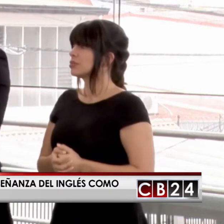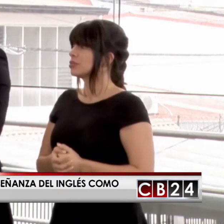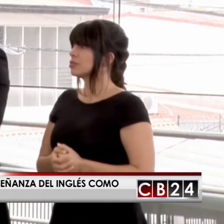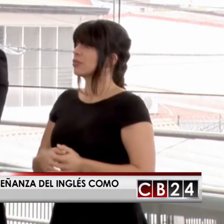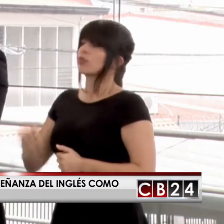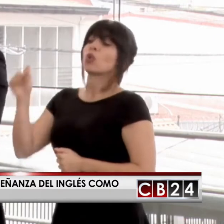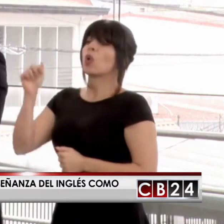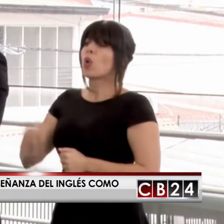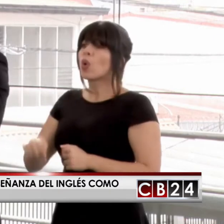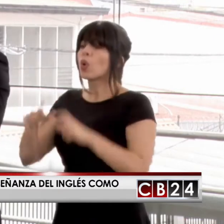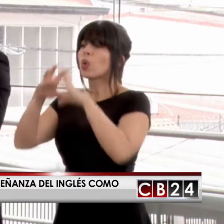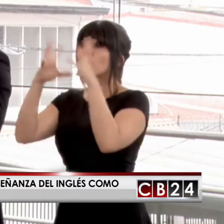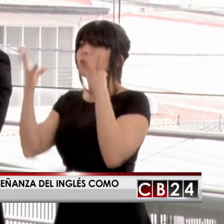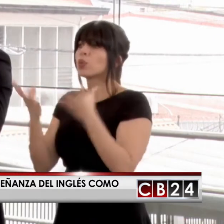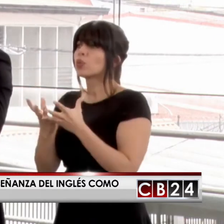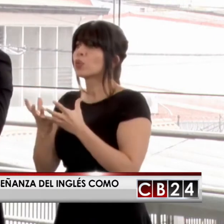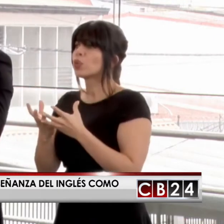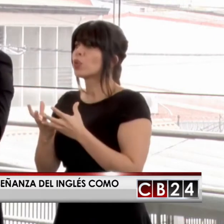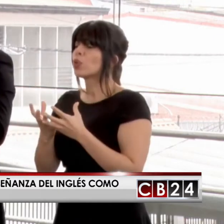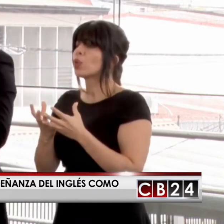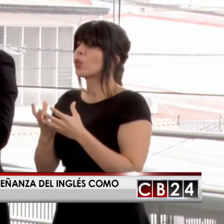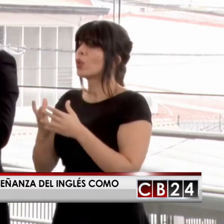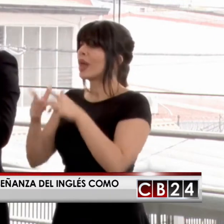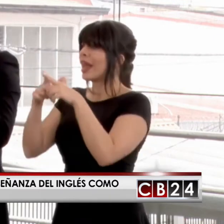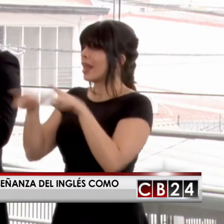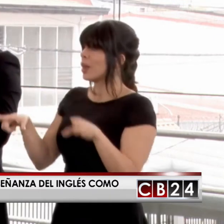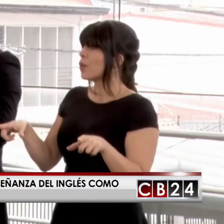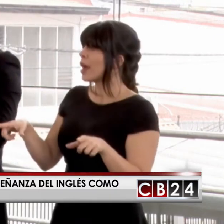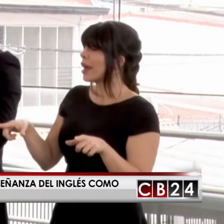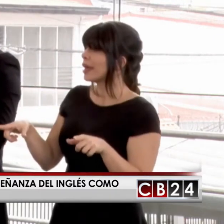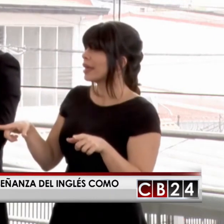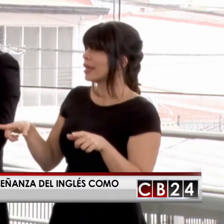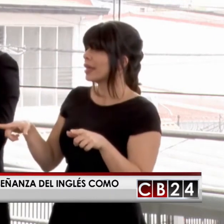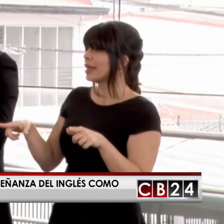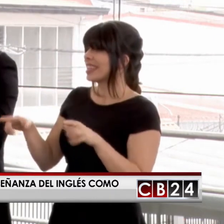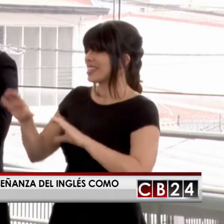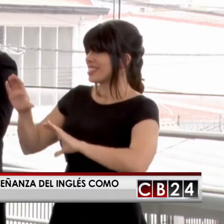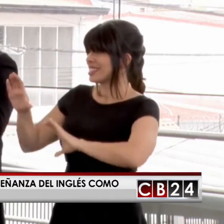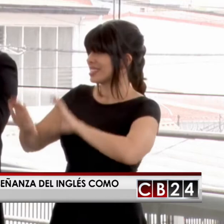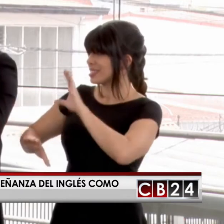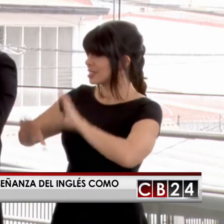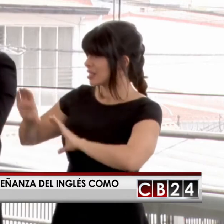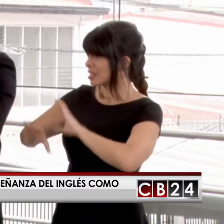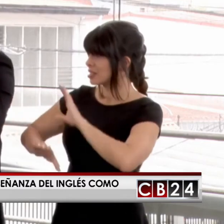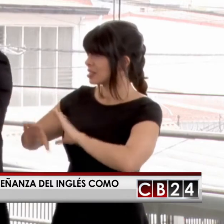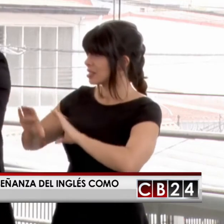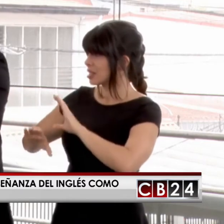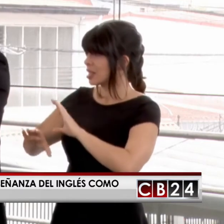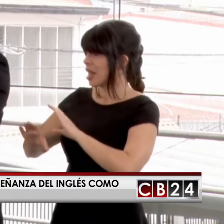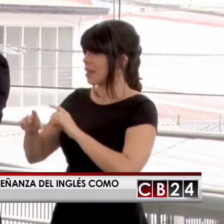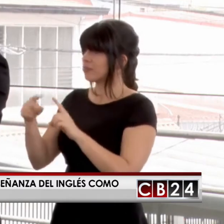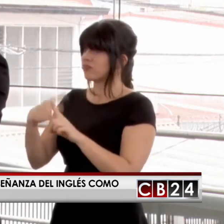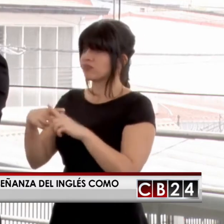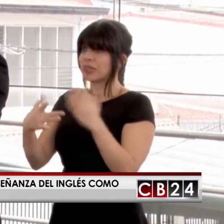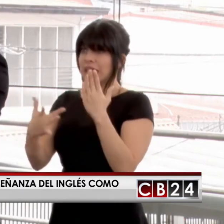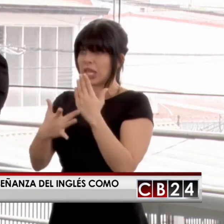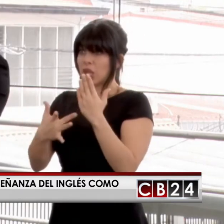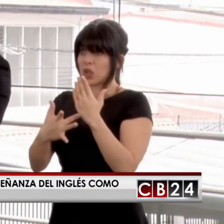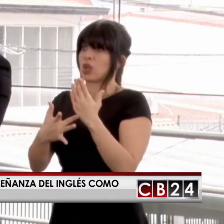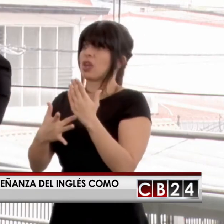Hoy en el mundo, el lenguaje de la ciencia y la tecnología